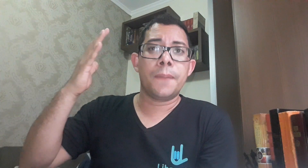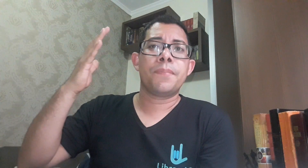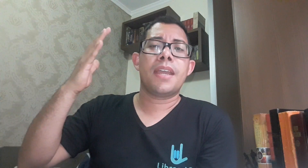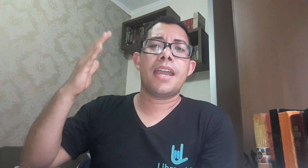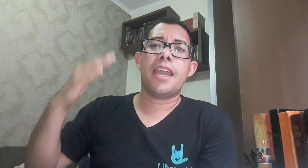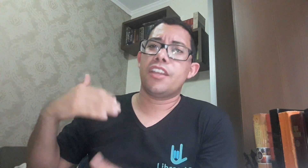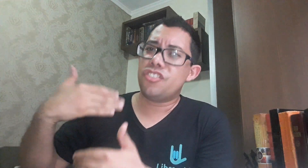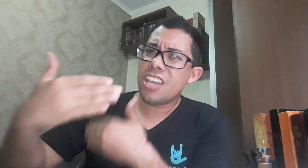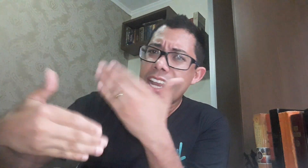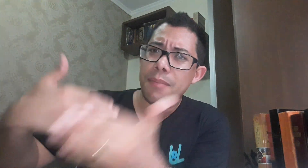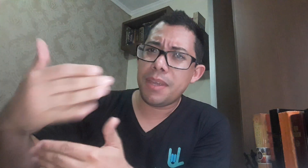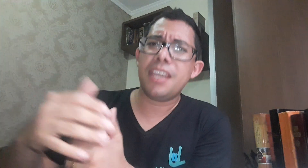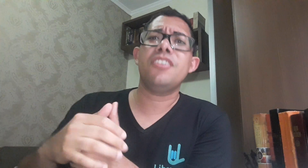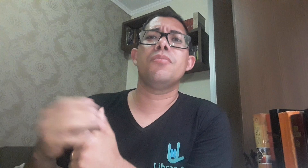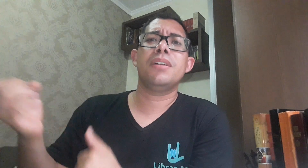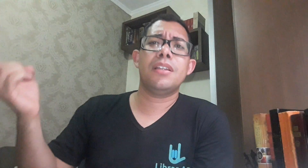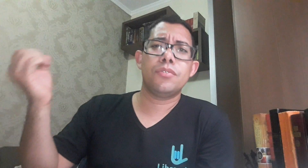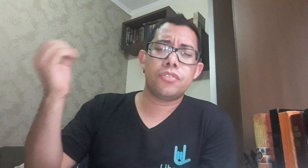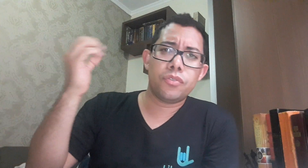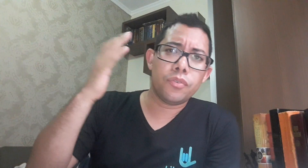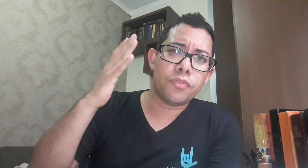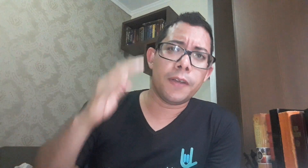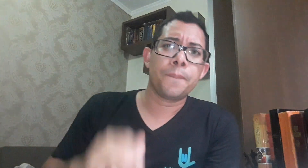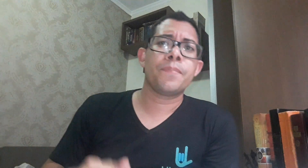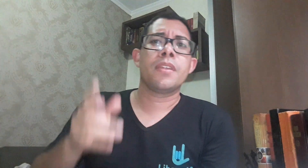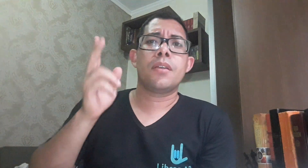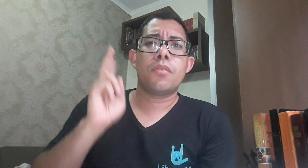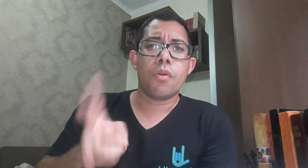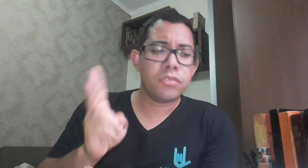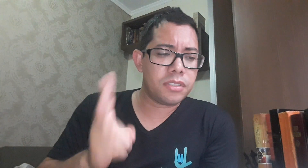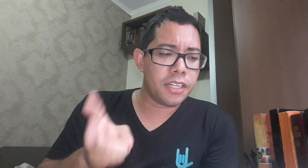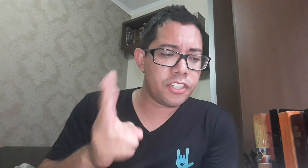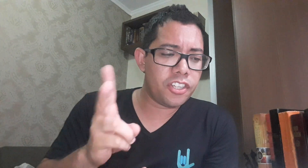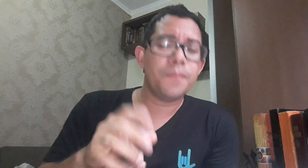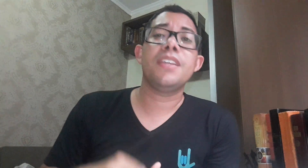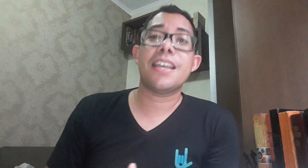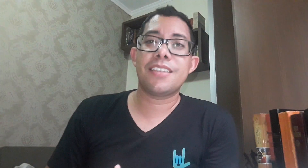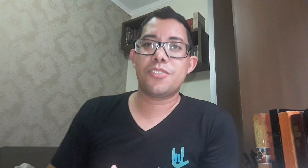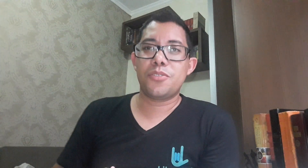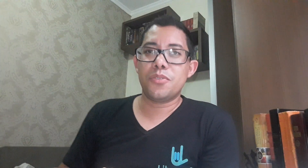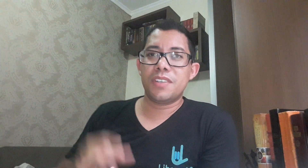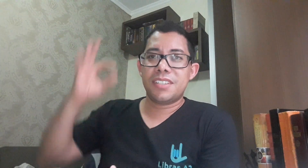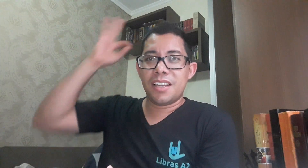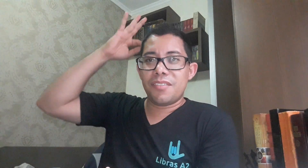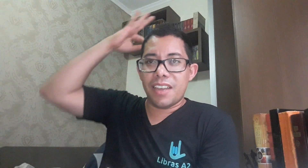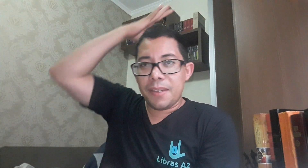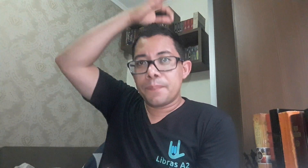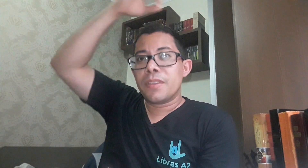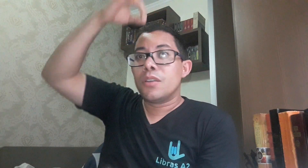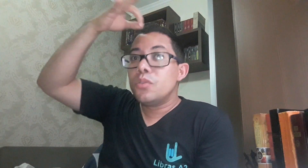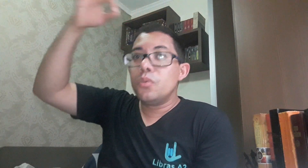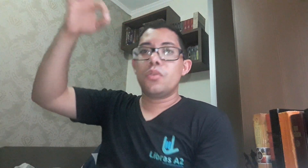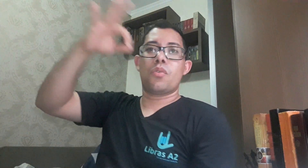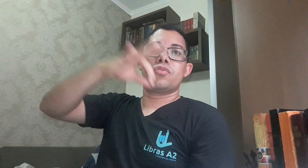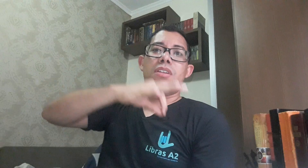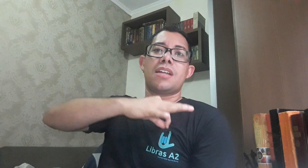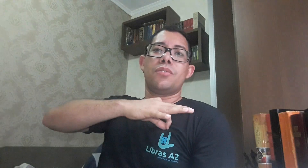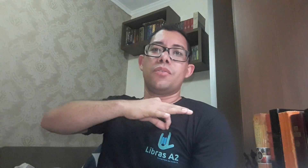Diariamente, Manda-nos Chuva Constante. E essas chuvas vêm do Consolador,